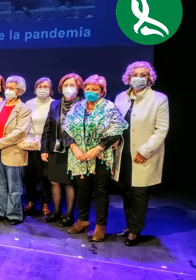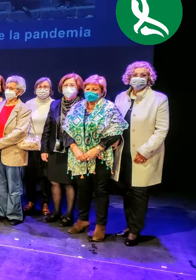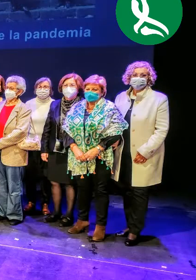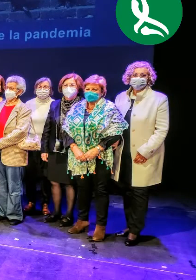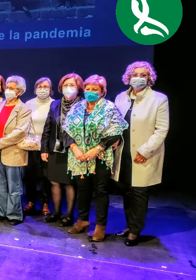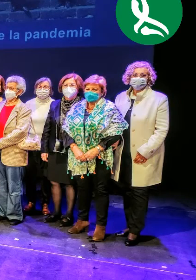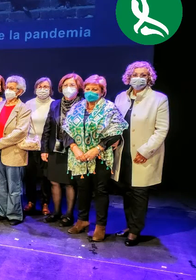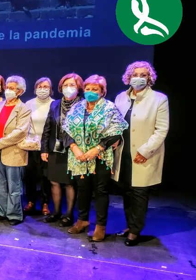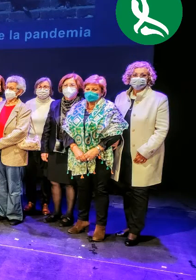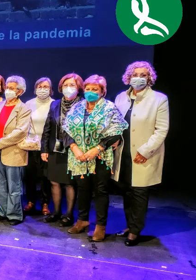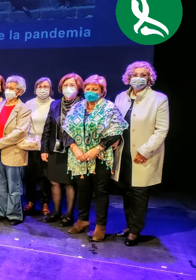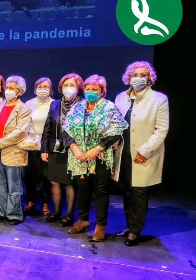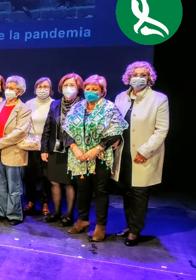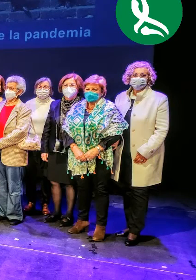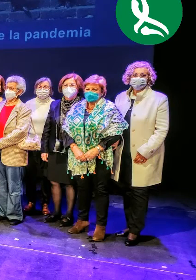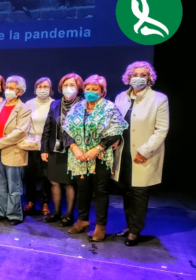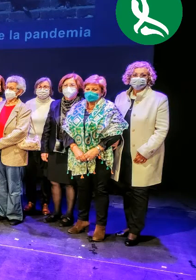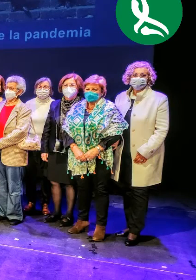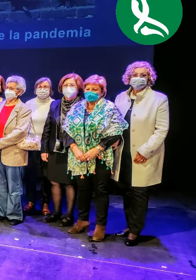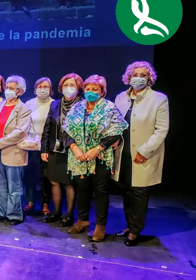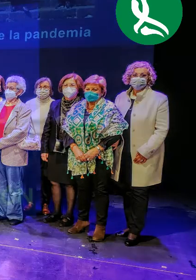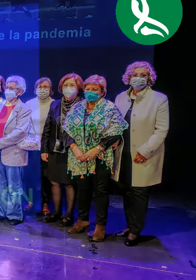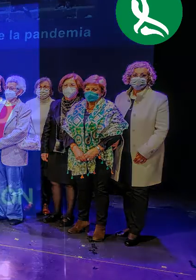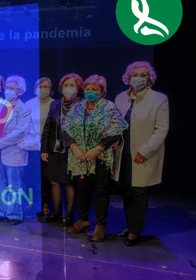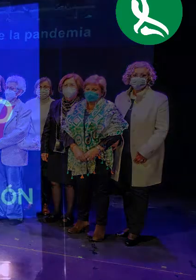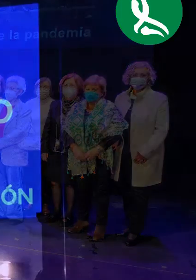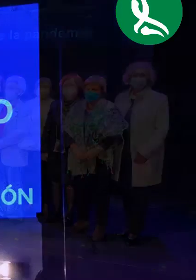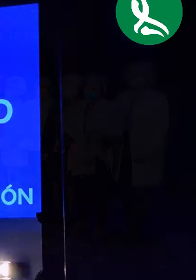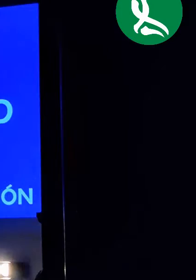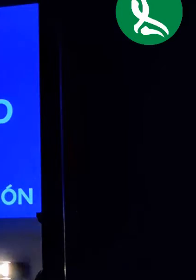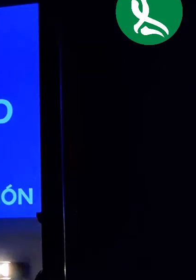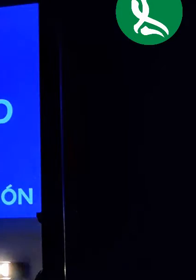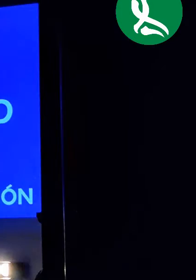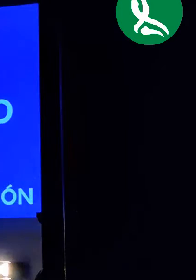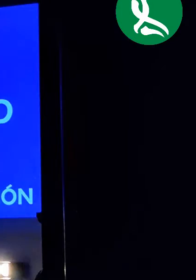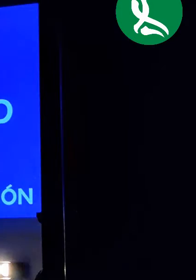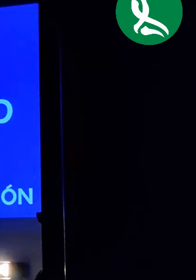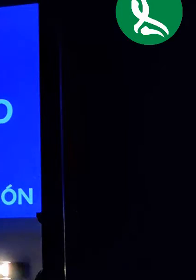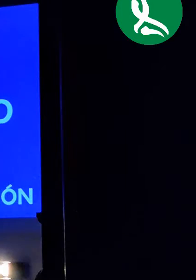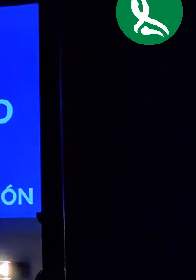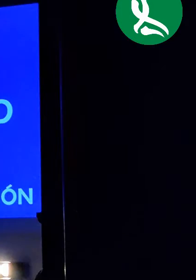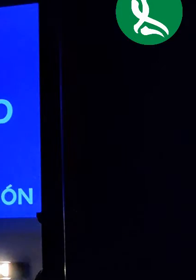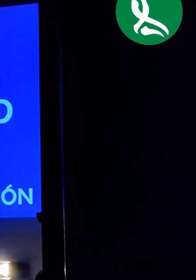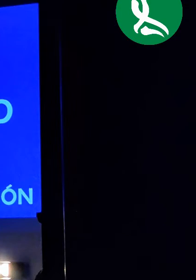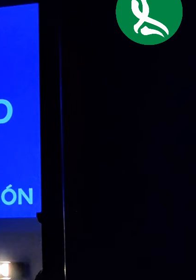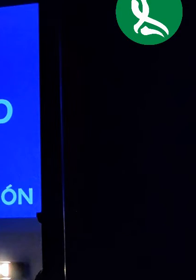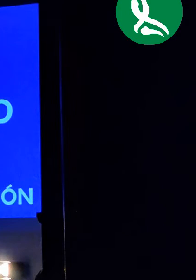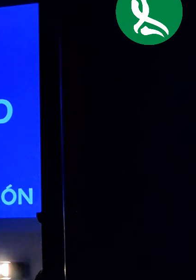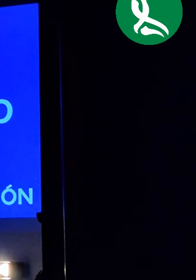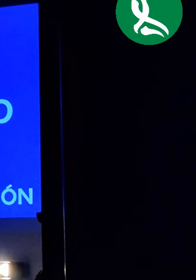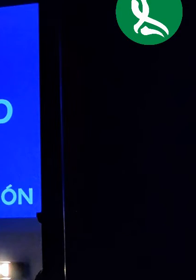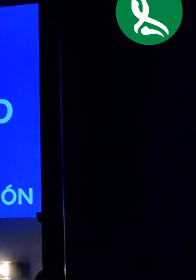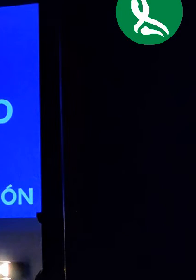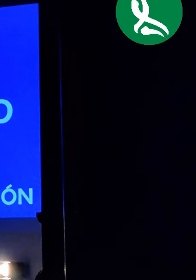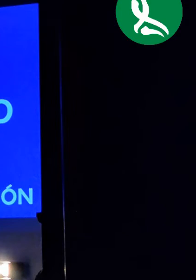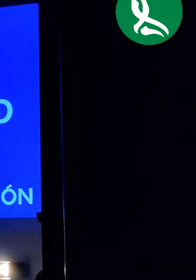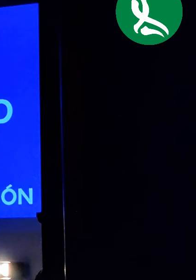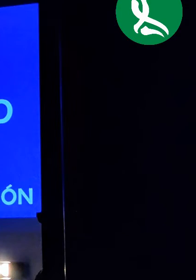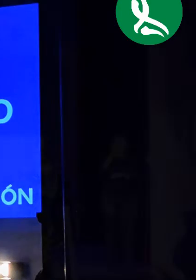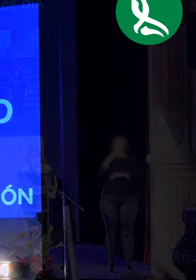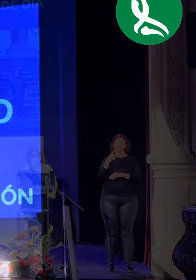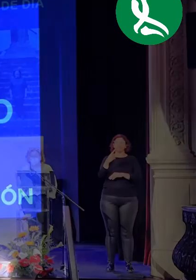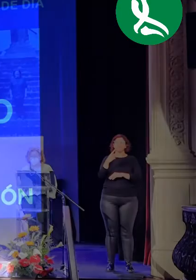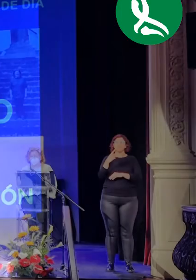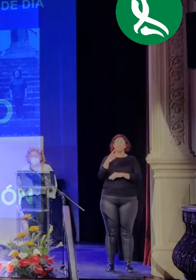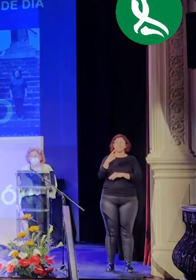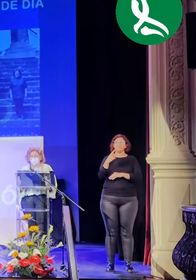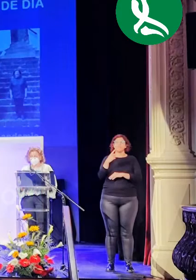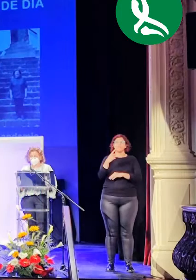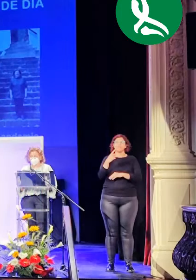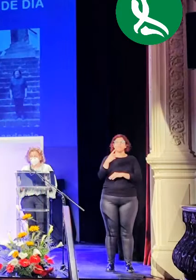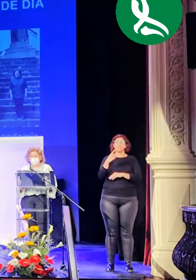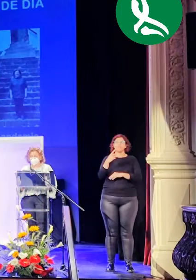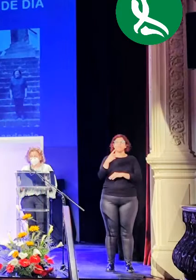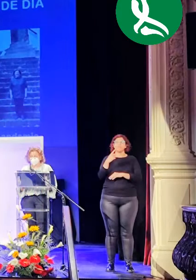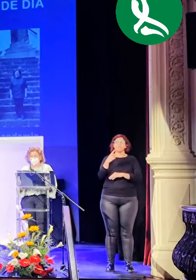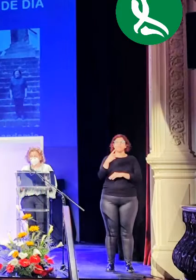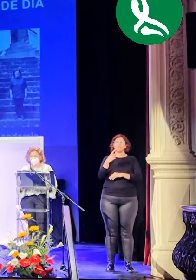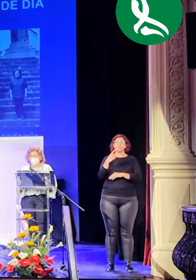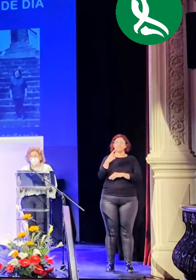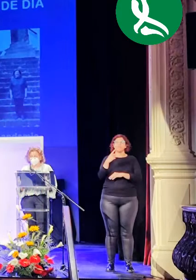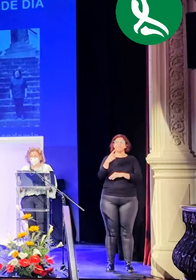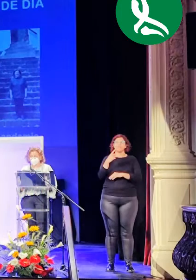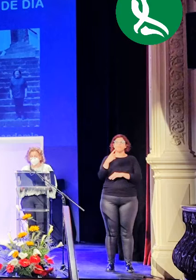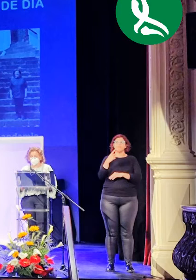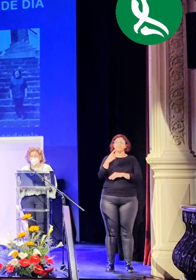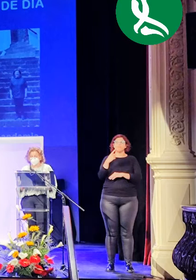adquiriendo la condición del punto de encuentro, del centro de día y pudimos ir viendo y comprobando que la generosidad y la solidaridad no nos hacen ni de edad,